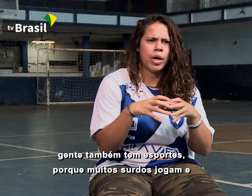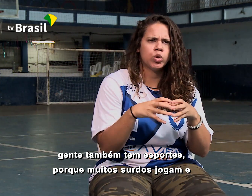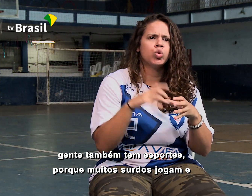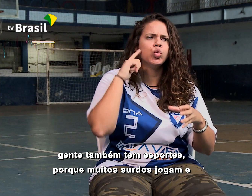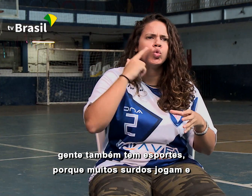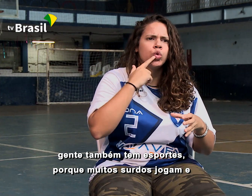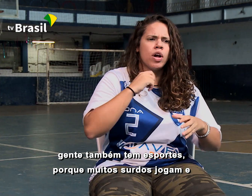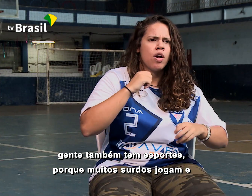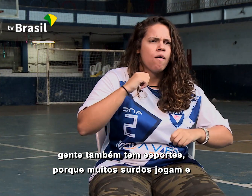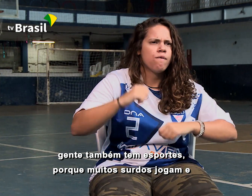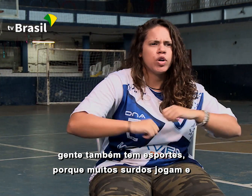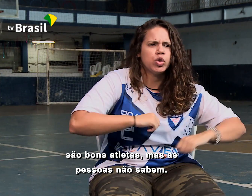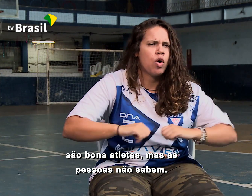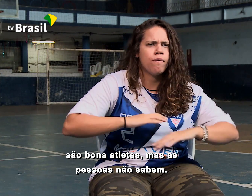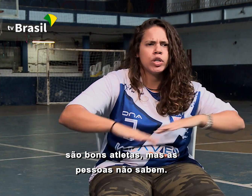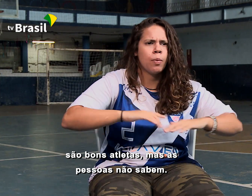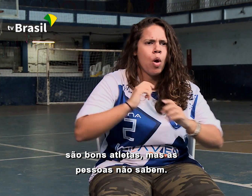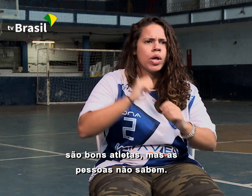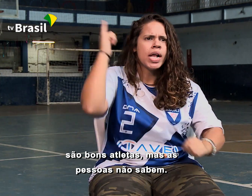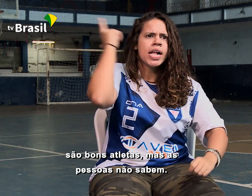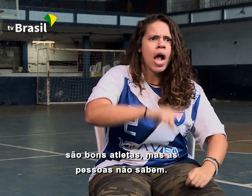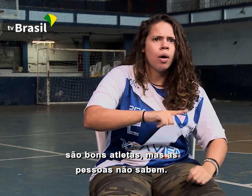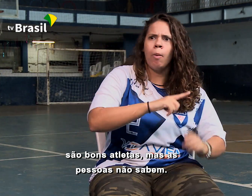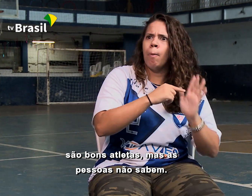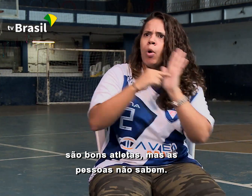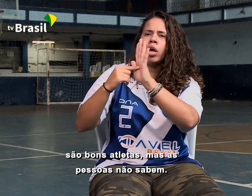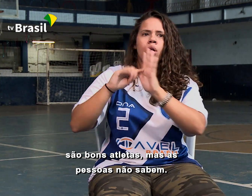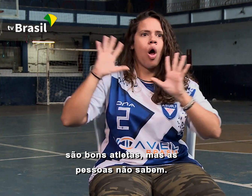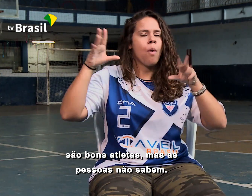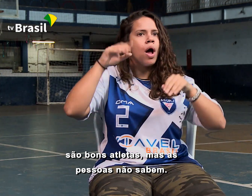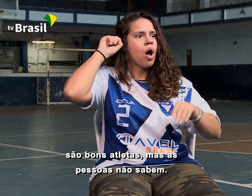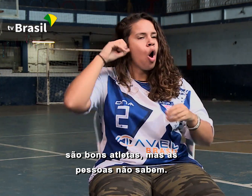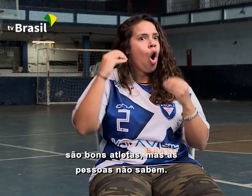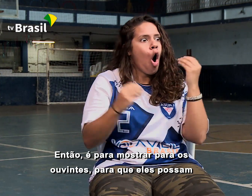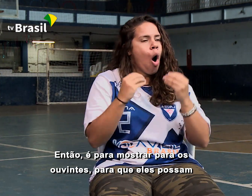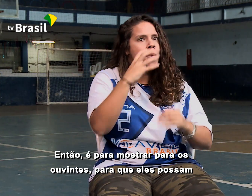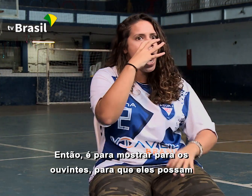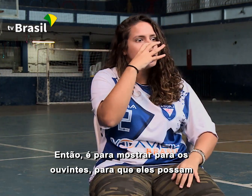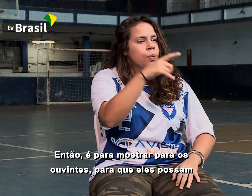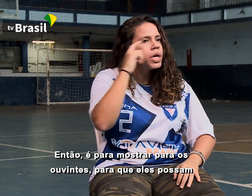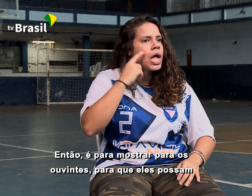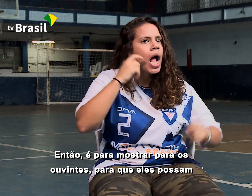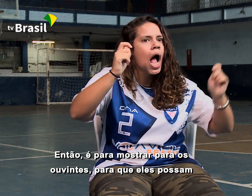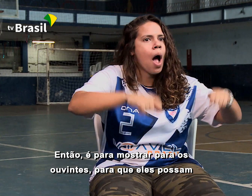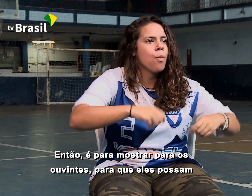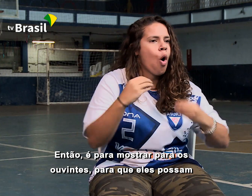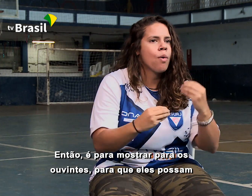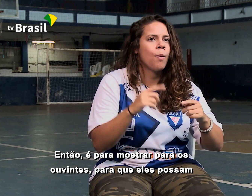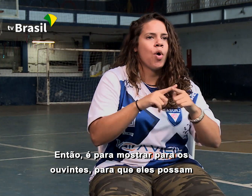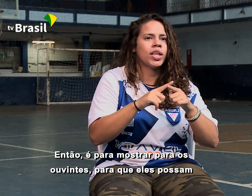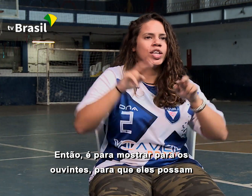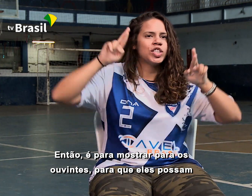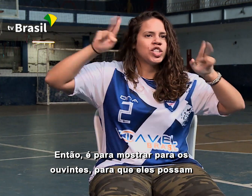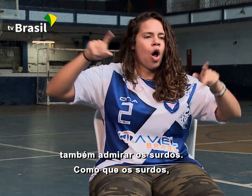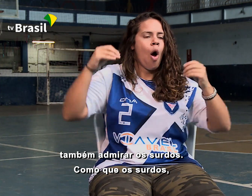jogam e são bons atletas, mas as pessoas não sabem. Então, para mostrar para os ouvintes, para que eles possam também